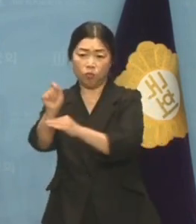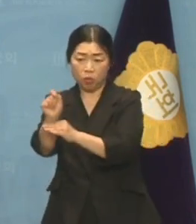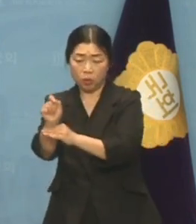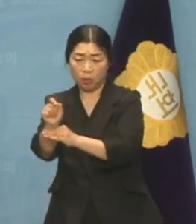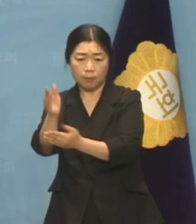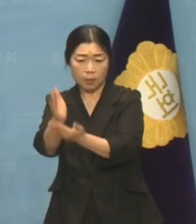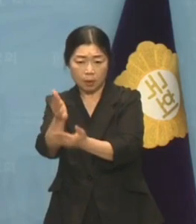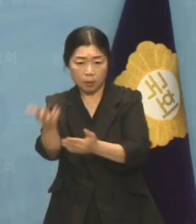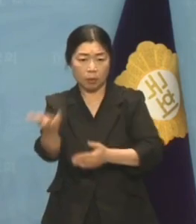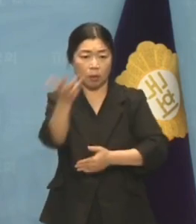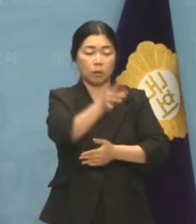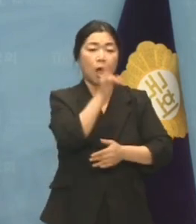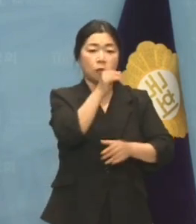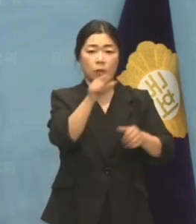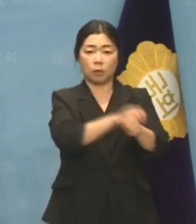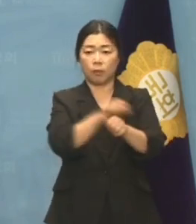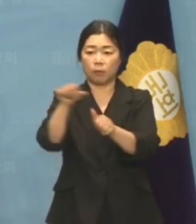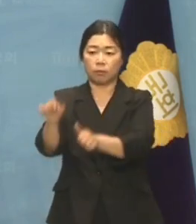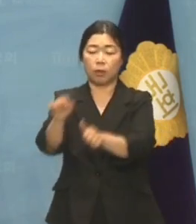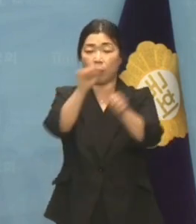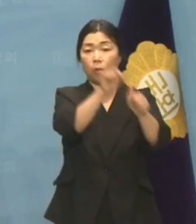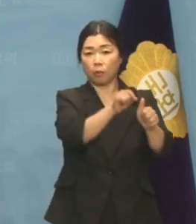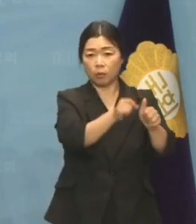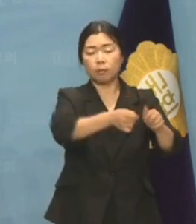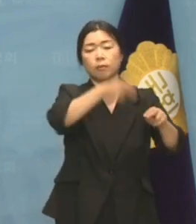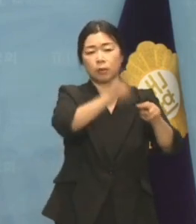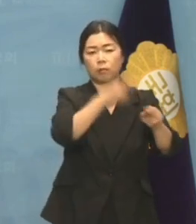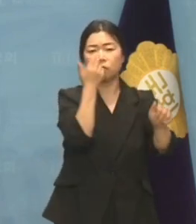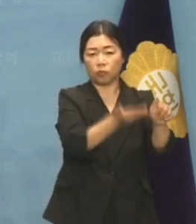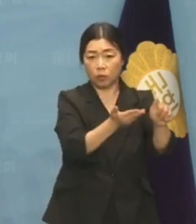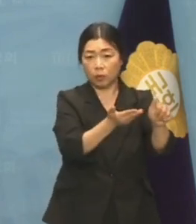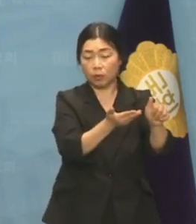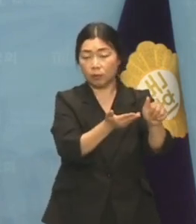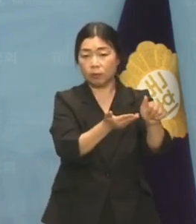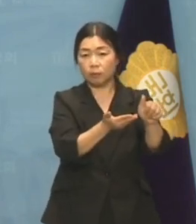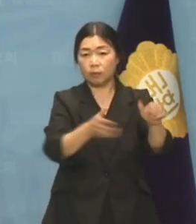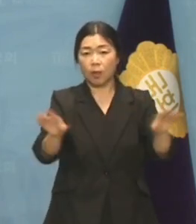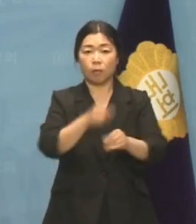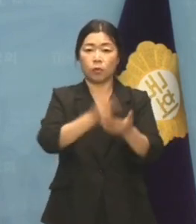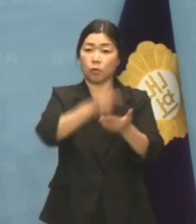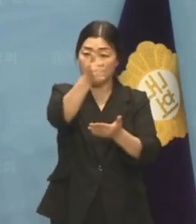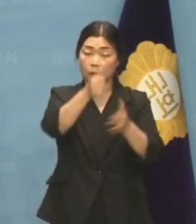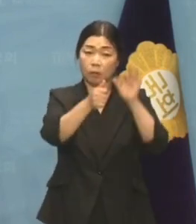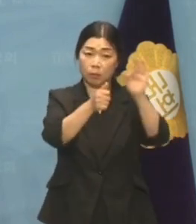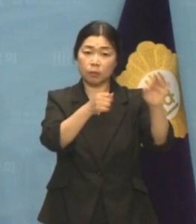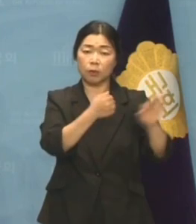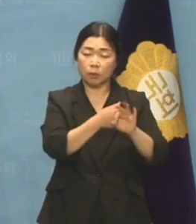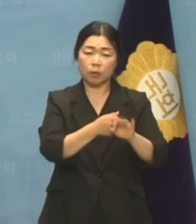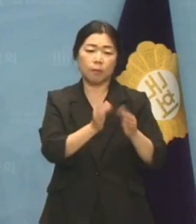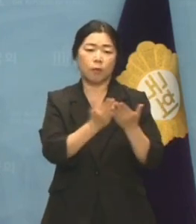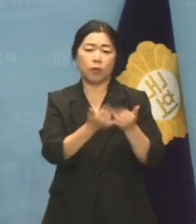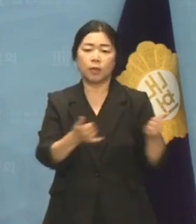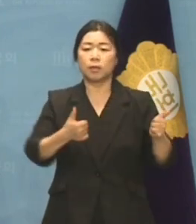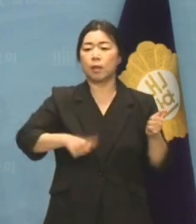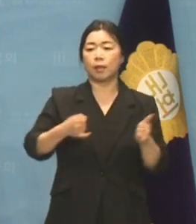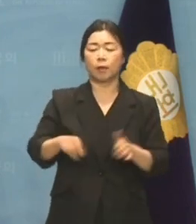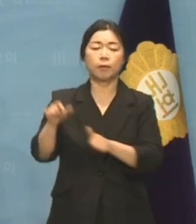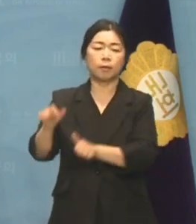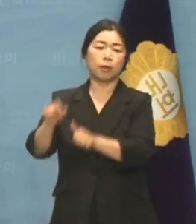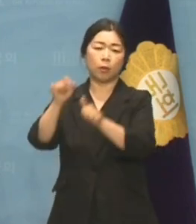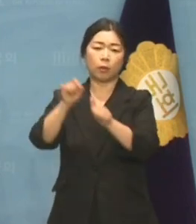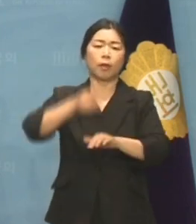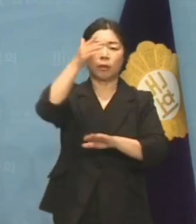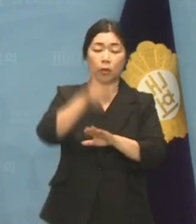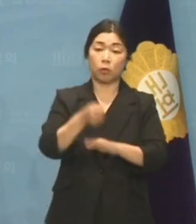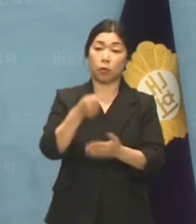중앙공무원으로 특혜 채용되었습니다. 전현직 사무총장의 경우에는 본인들이 자녀 채용에